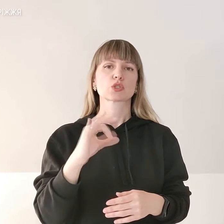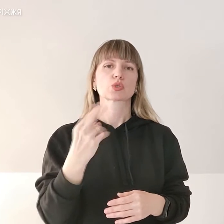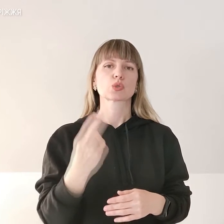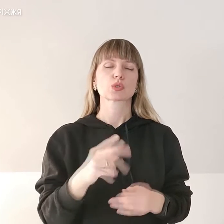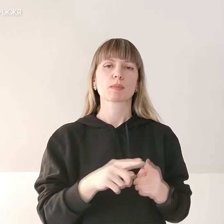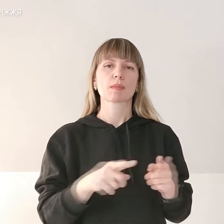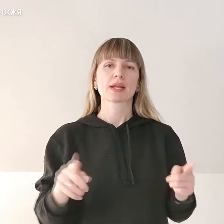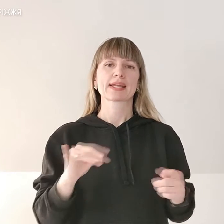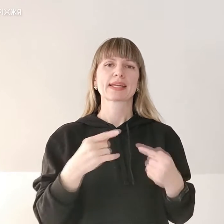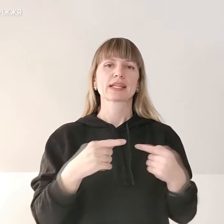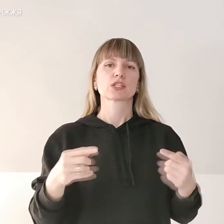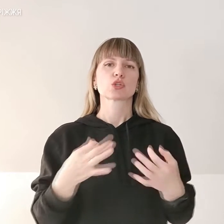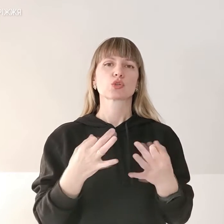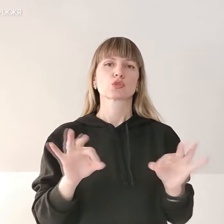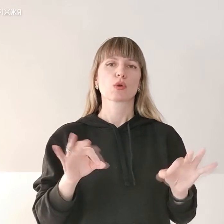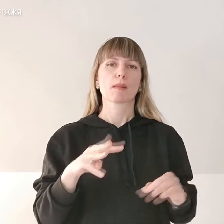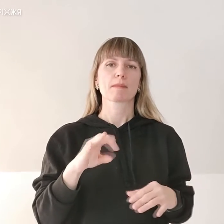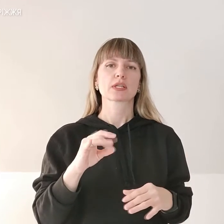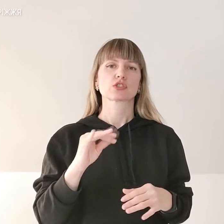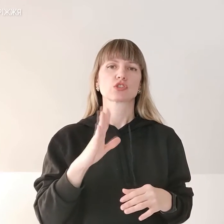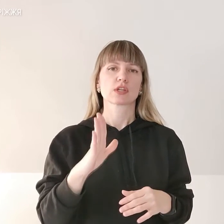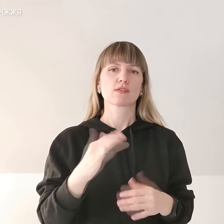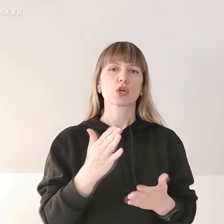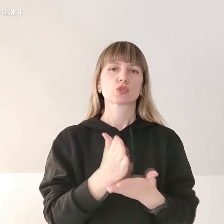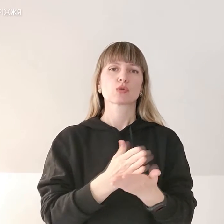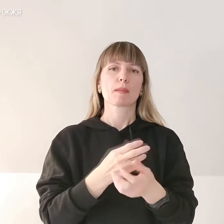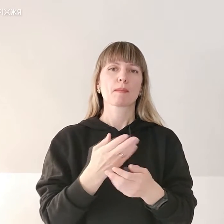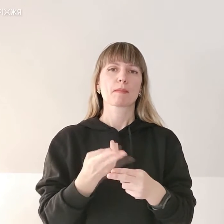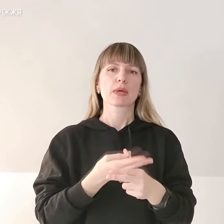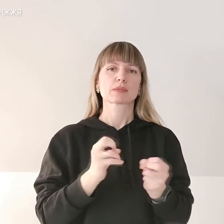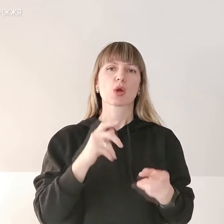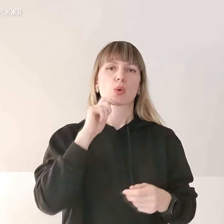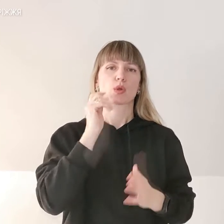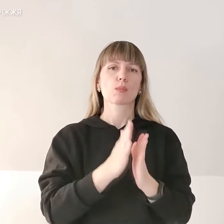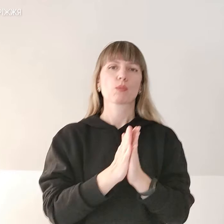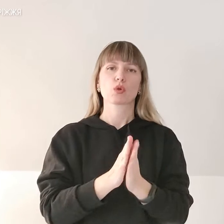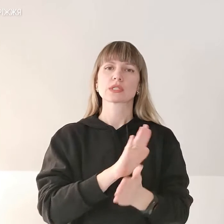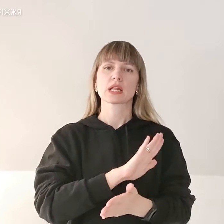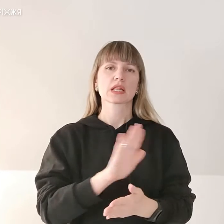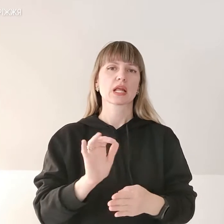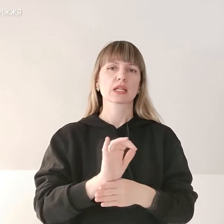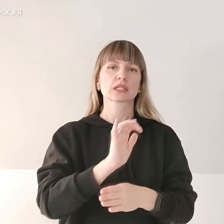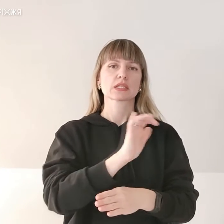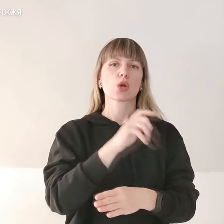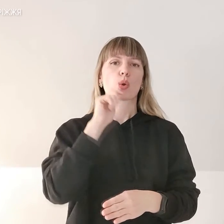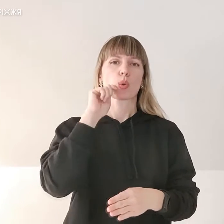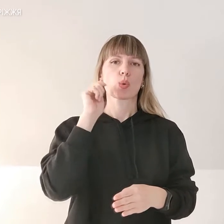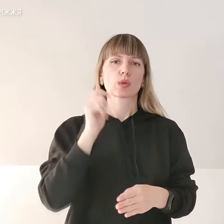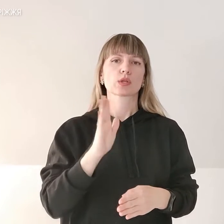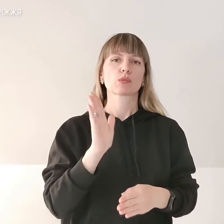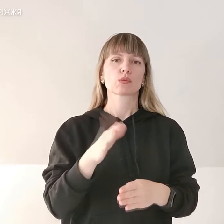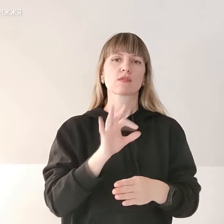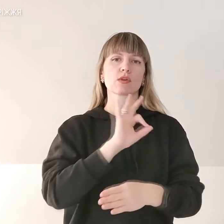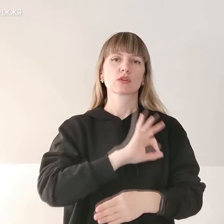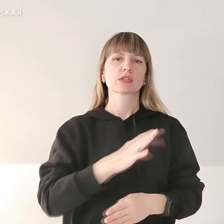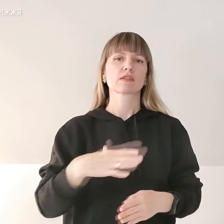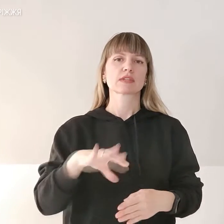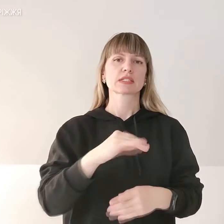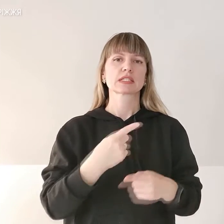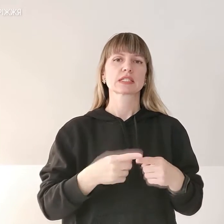мереж та інших доступних месенджерів Служба безпеки України просить не надсилати. Україна буде використовувати всі ці зібрані